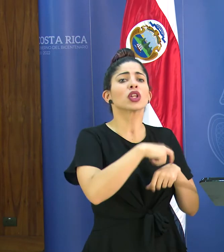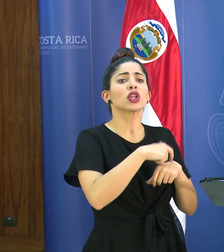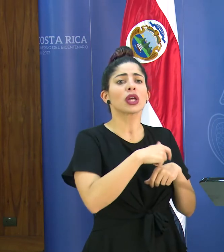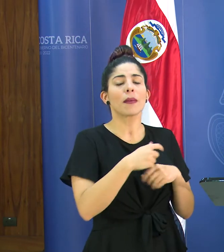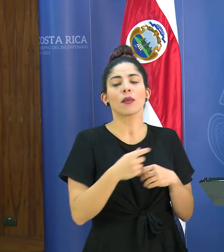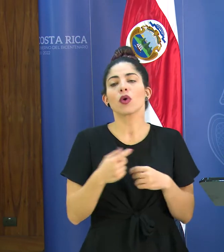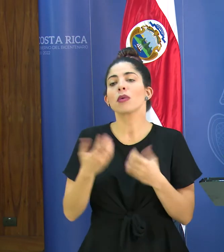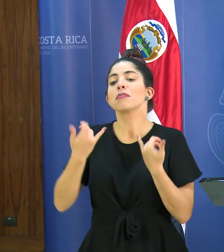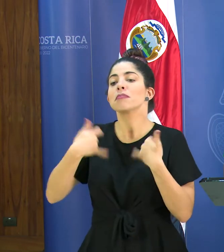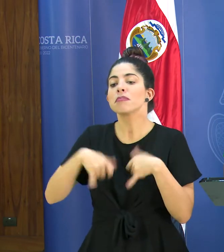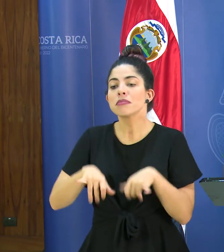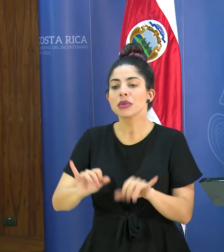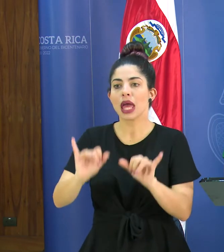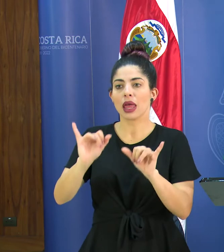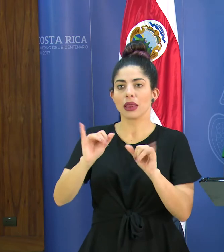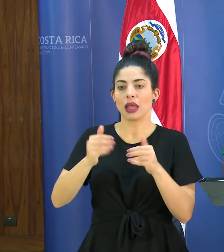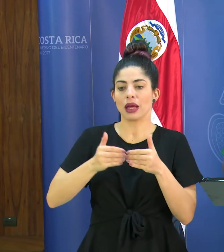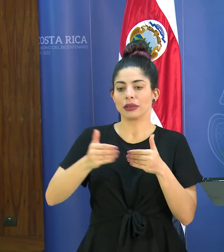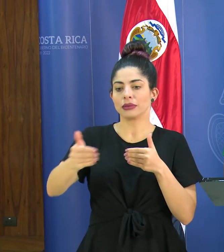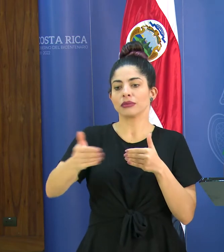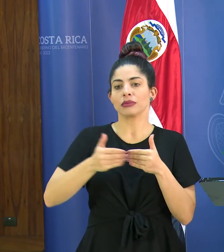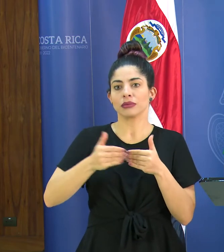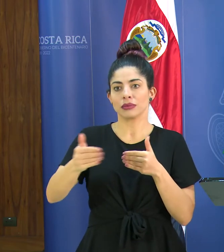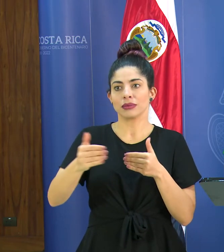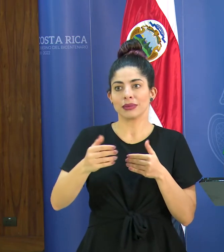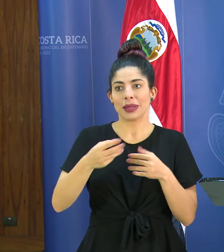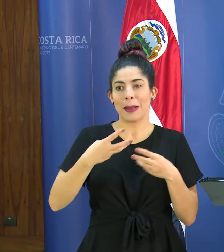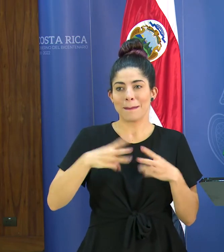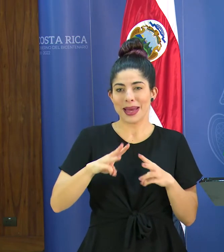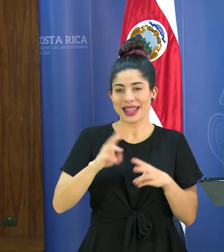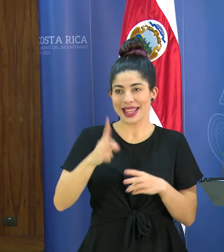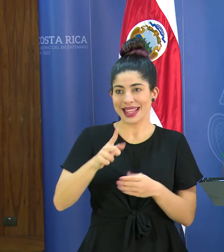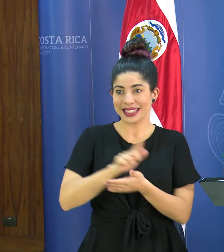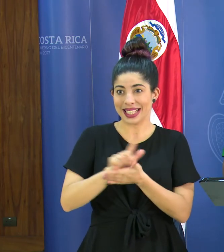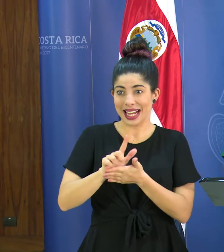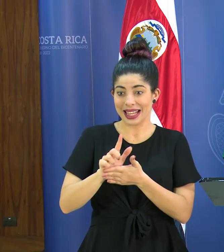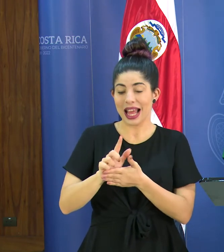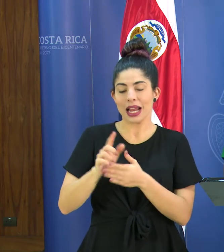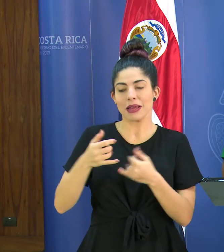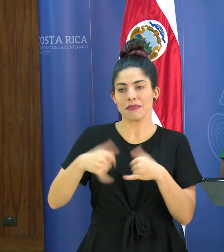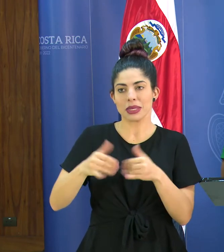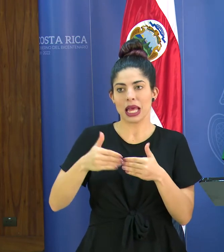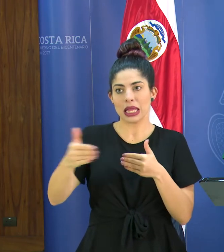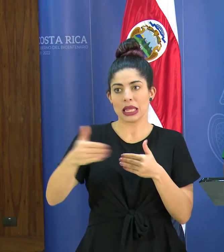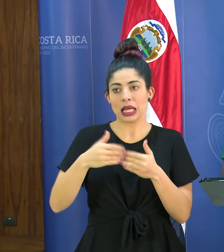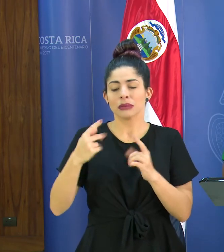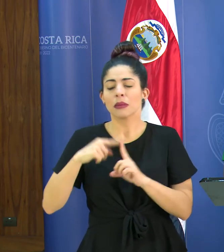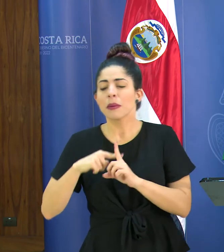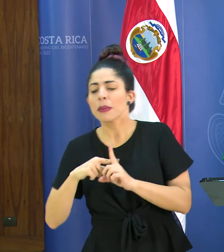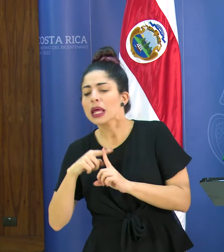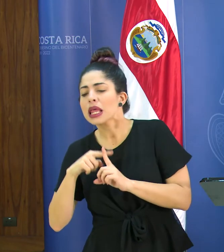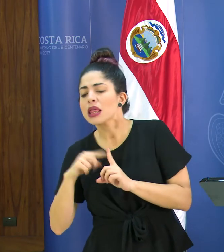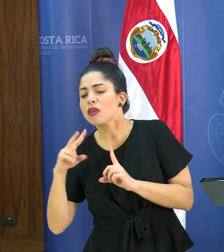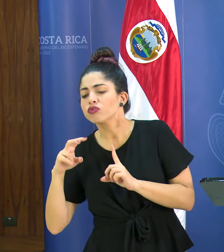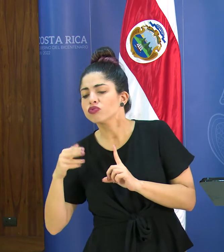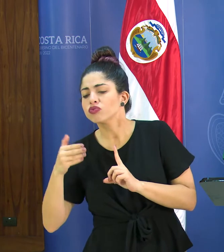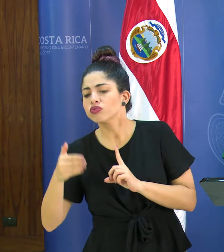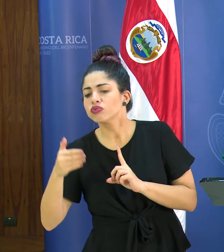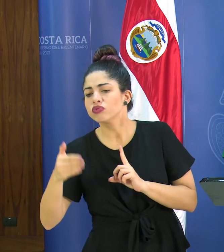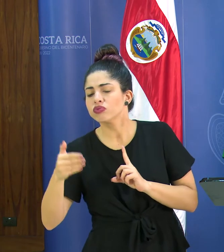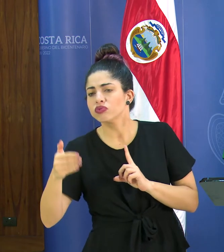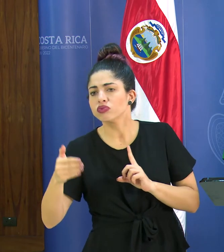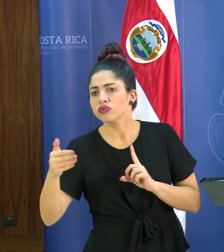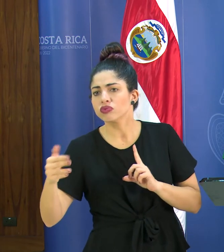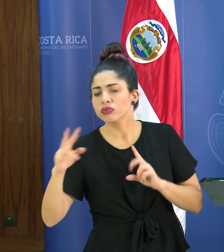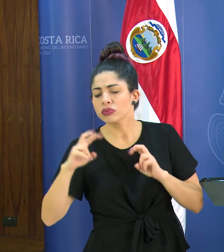serían mientras tengamos la medida sanitaria en vigencia y lo iremos calibrando y determinando conforme se